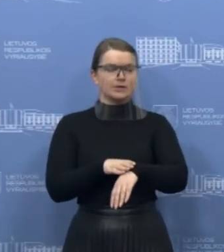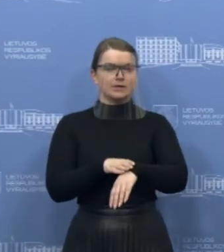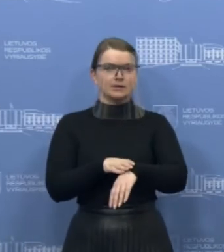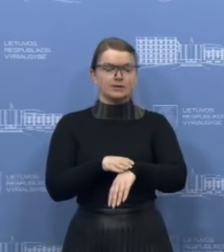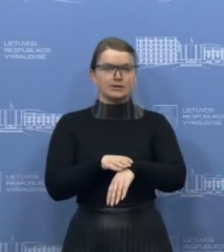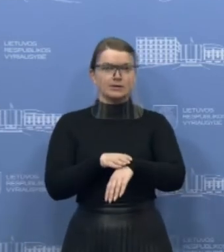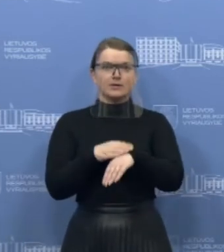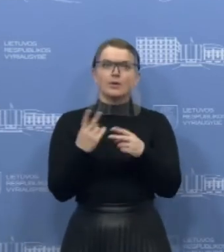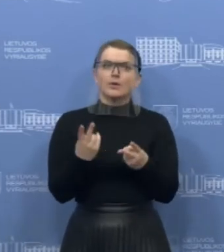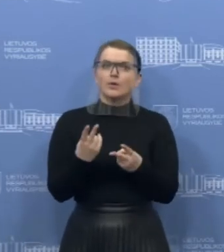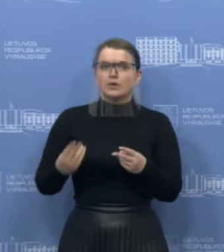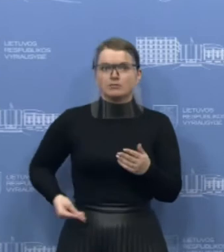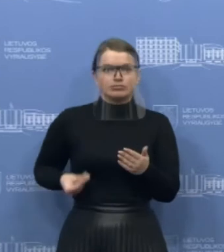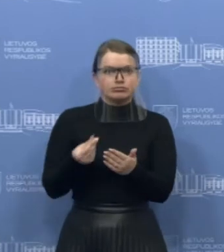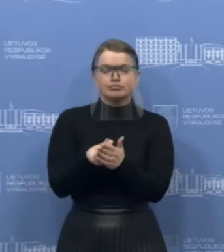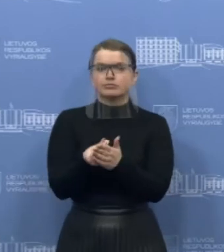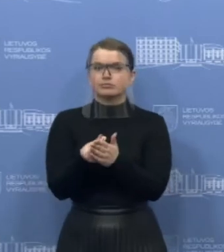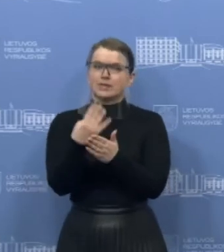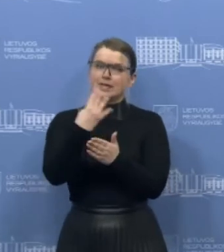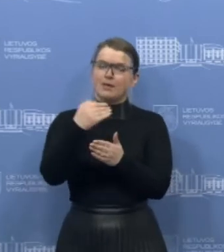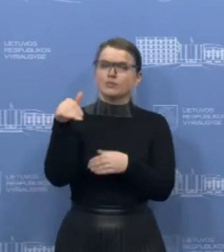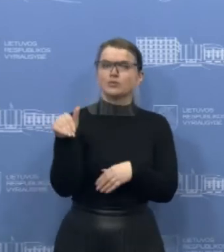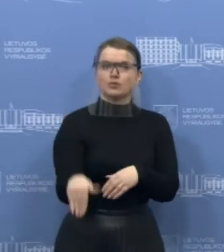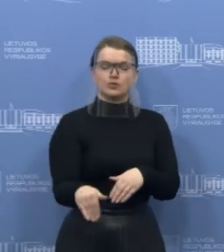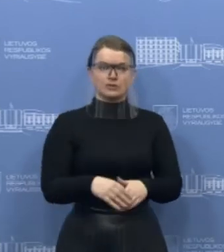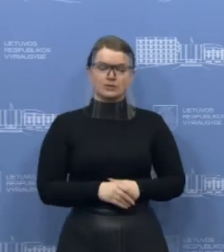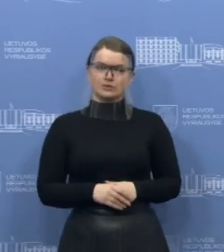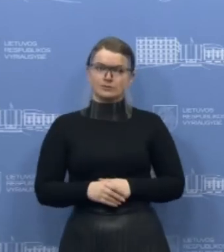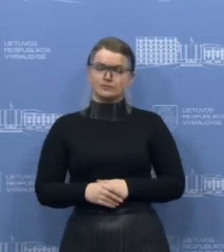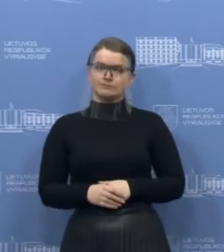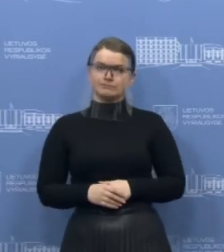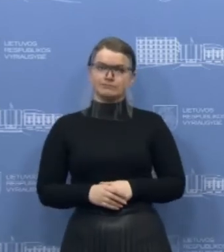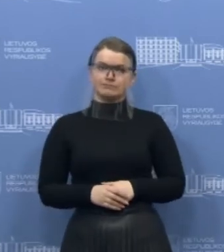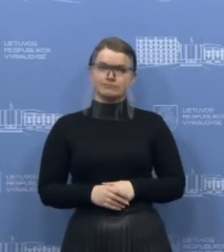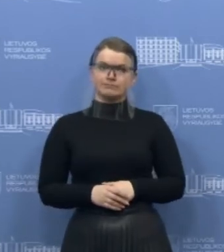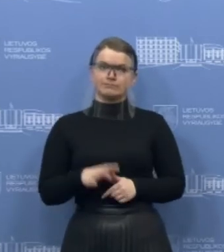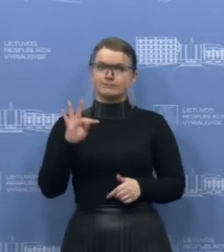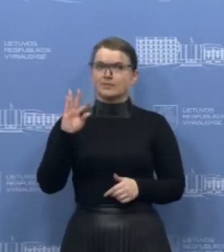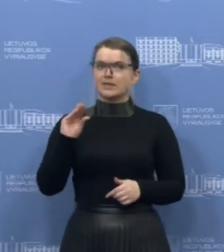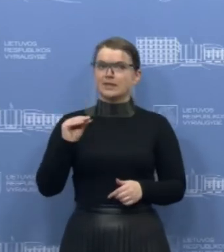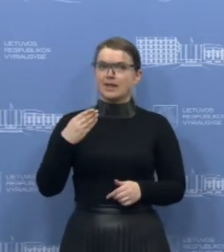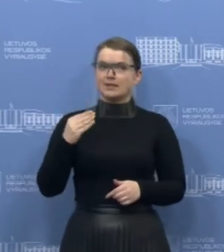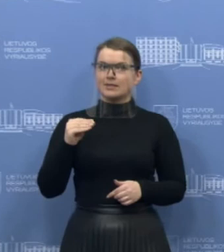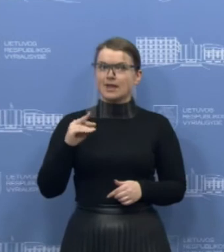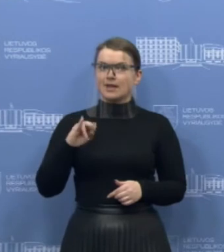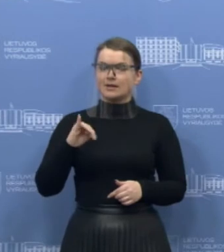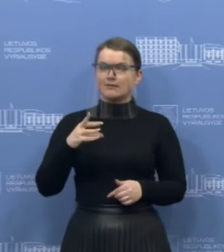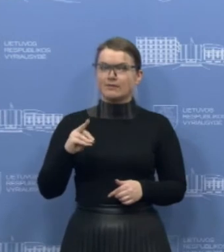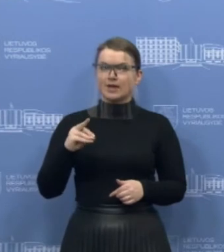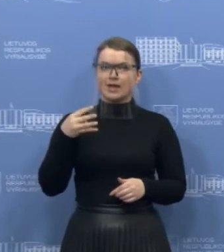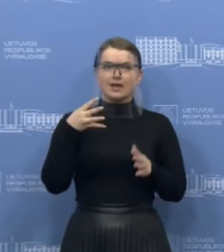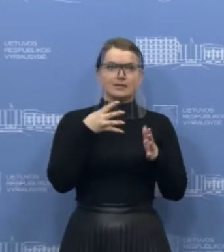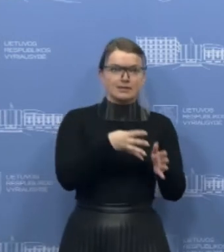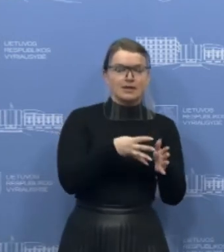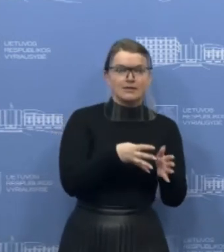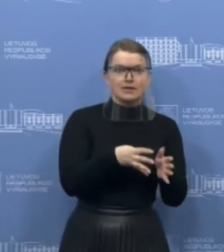Ir reikėjo damokėti apie 40 tūkstančių. Dar Tenerifei 9 tūkstančiai, kovo